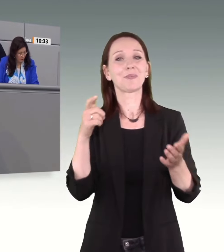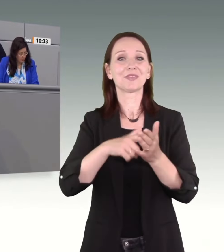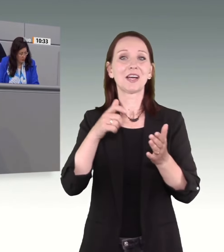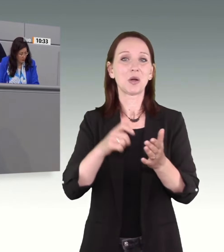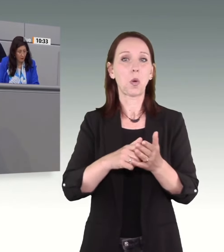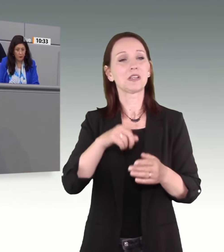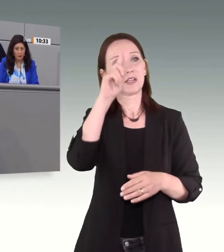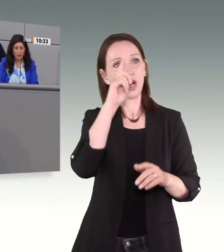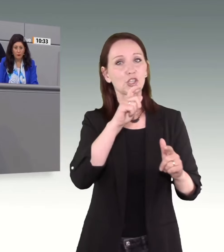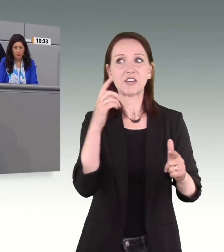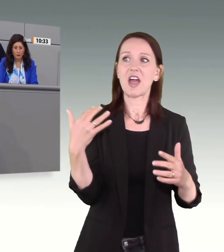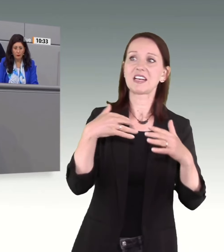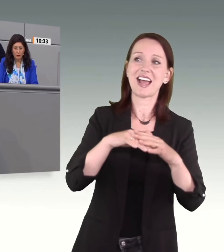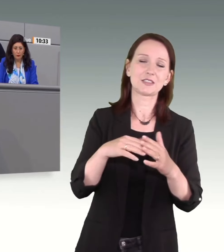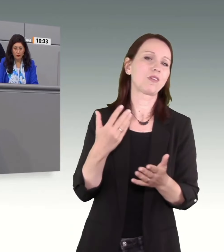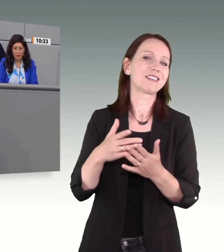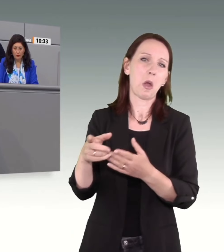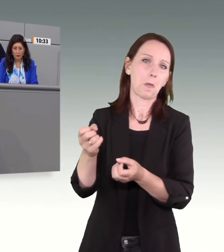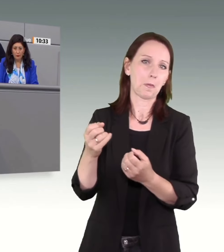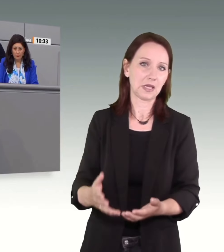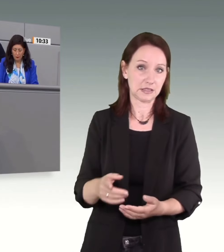verspielt das Vertrauen in unseren Rechtsstaat.